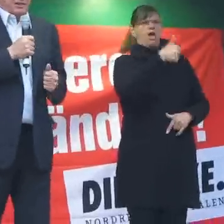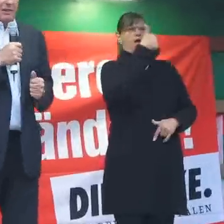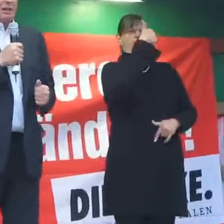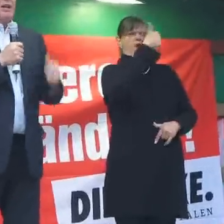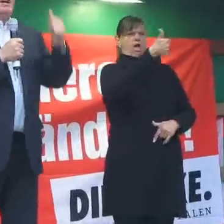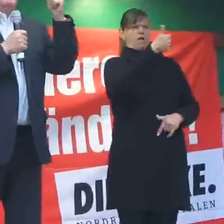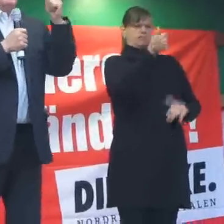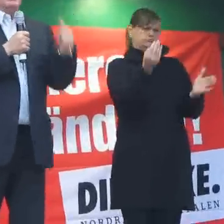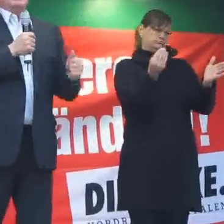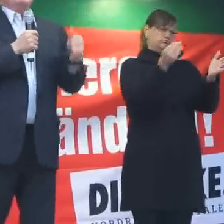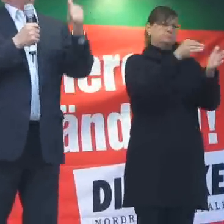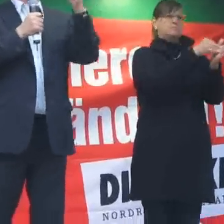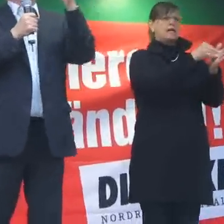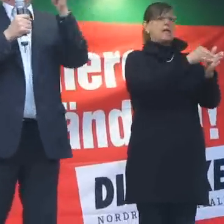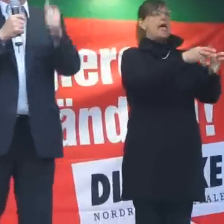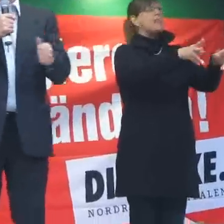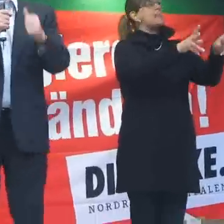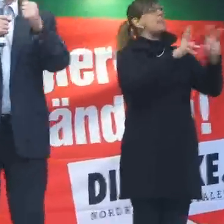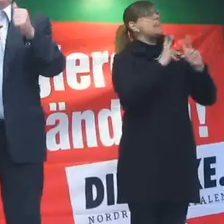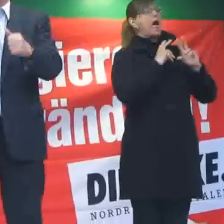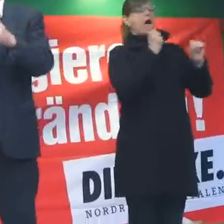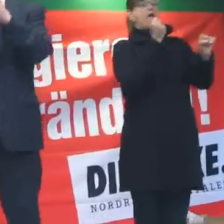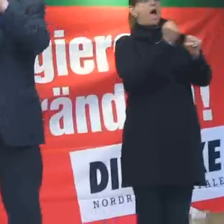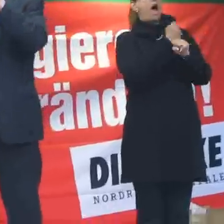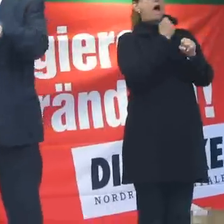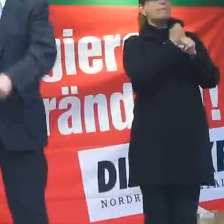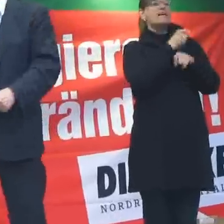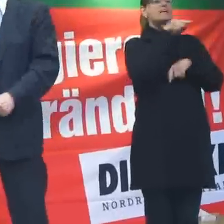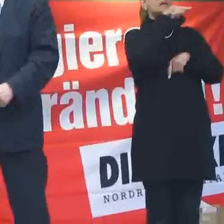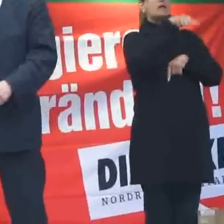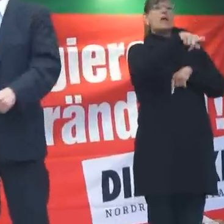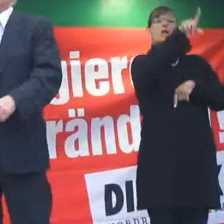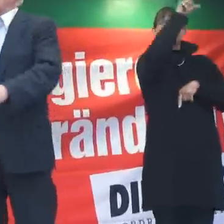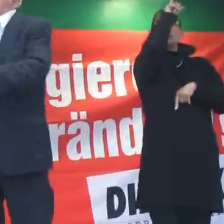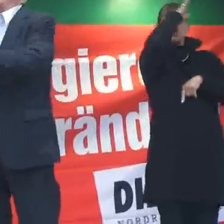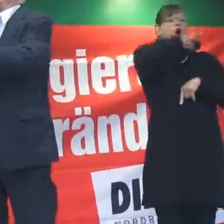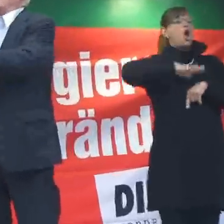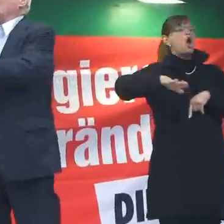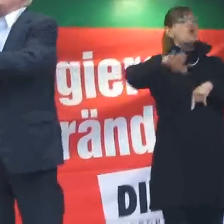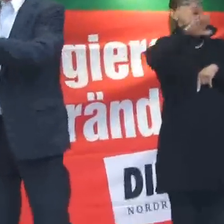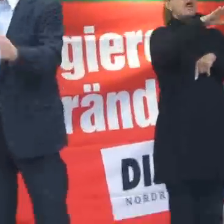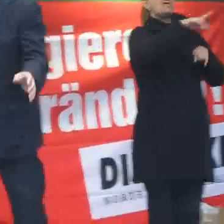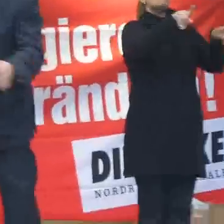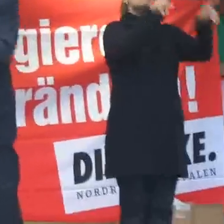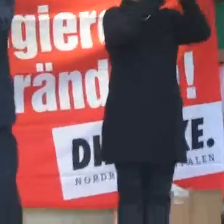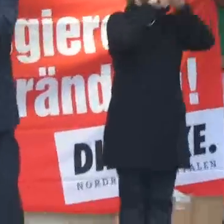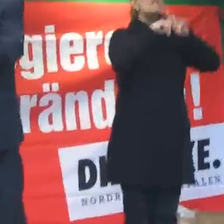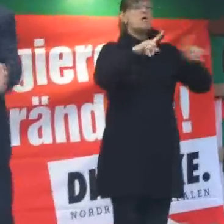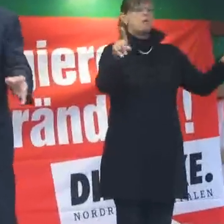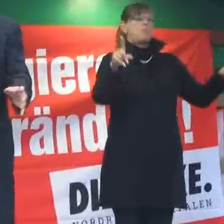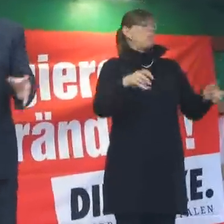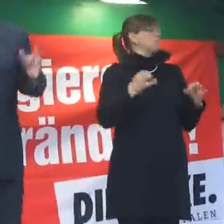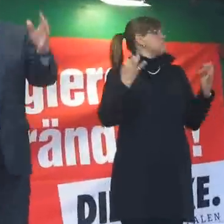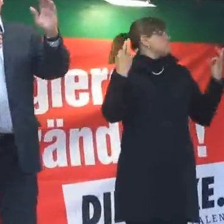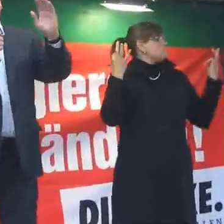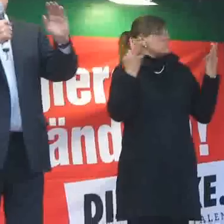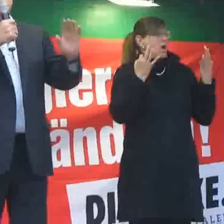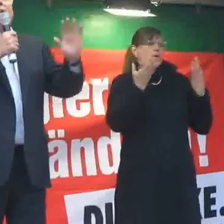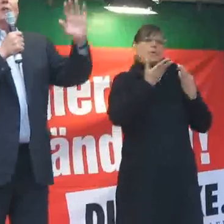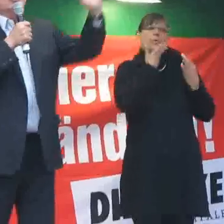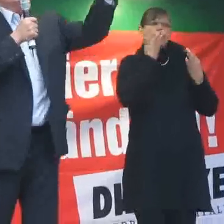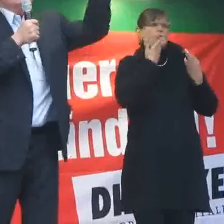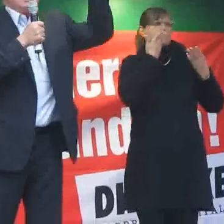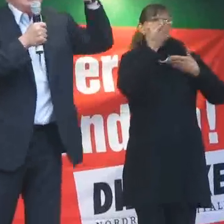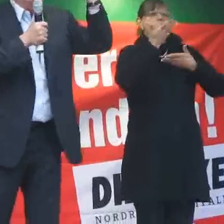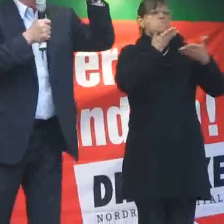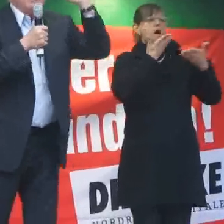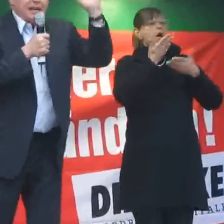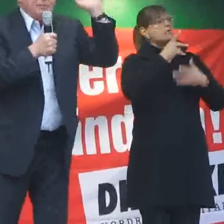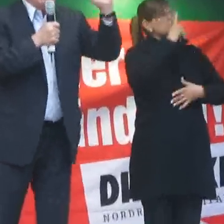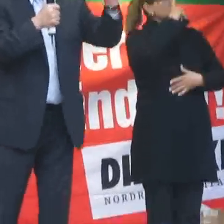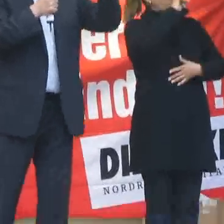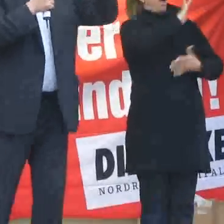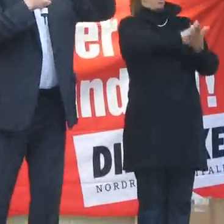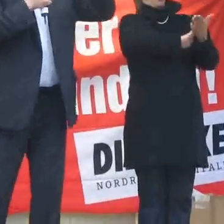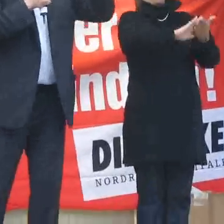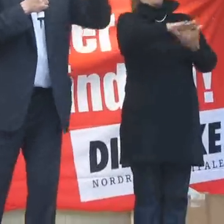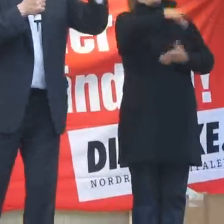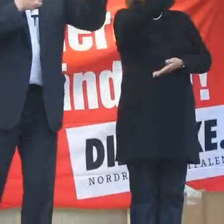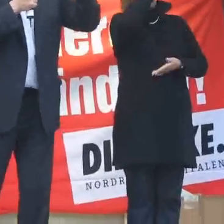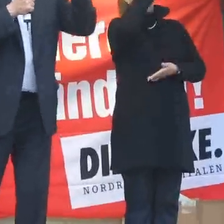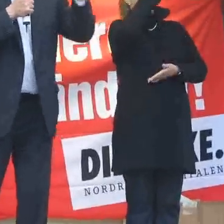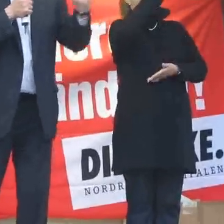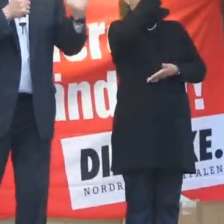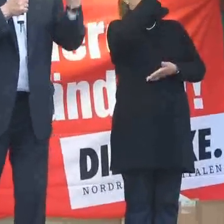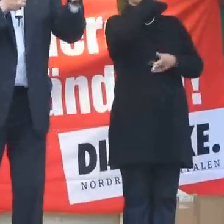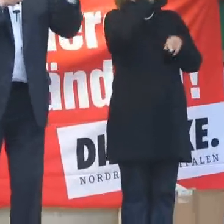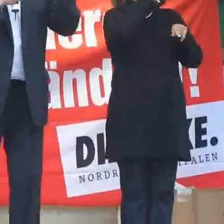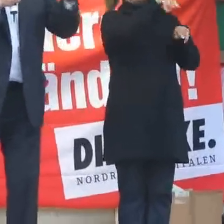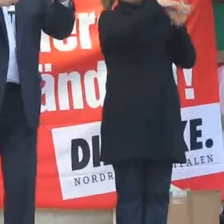hieße, Leiharbeit ist in Deutschland verboten. Da braucht man keine Beratung und gar nichts. Man muss dann nur die Hand heben, um